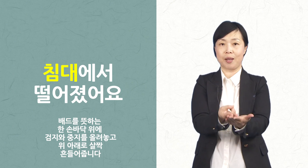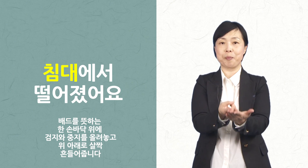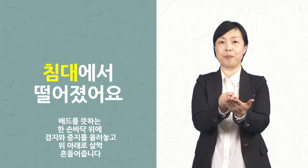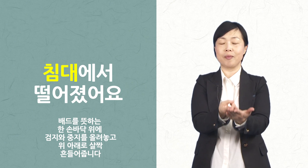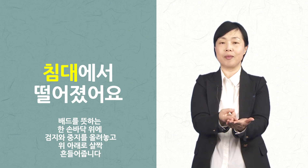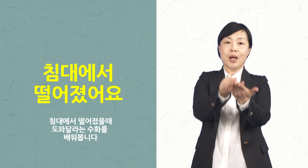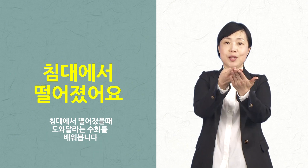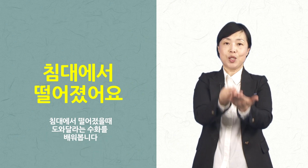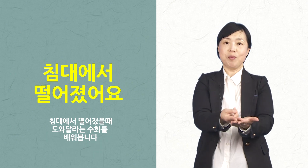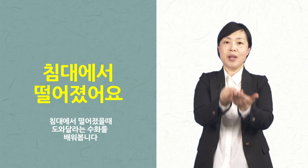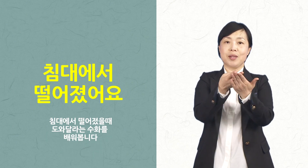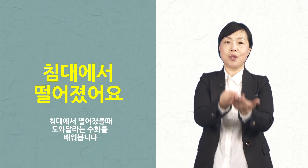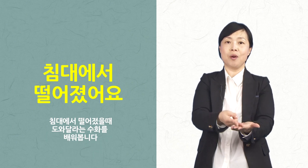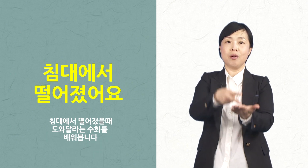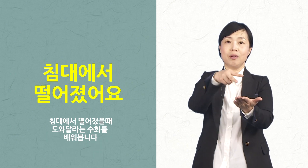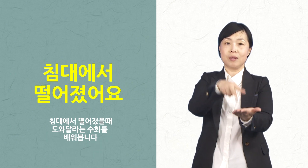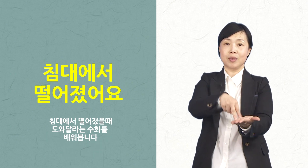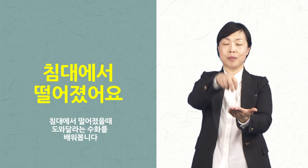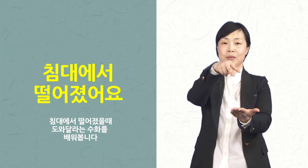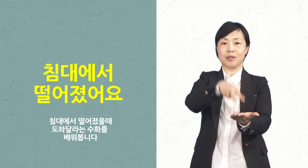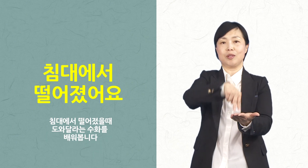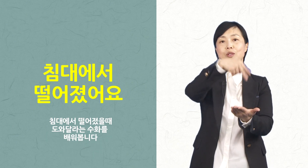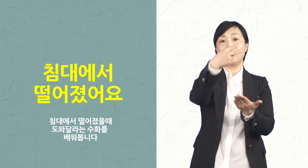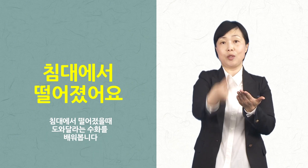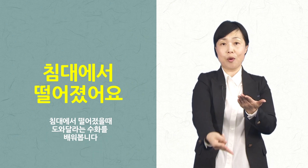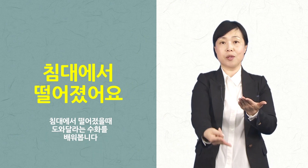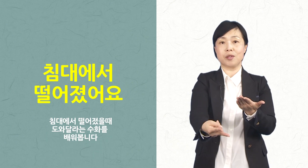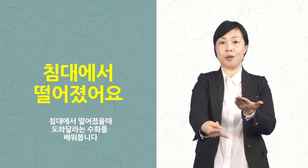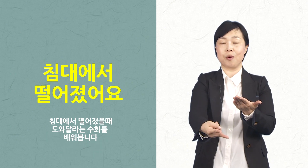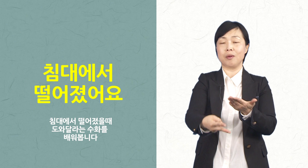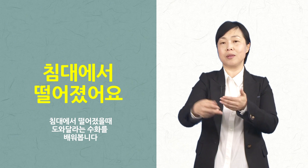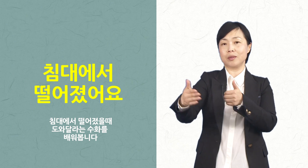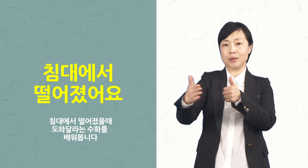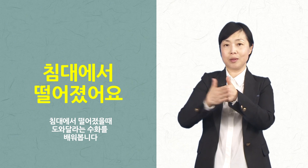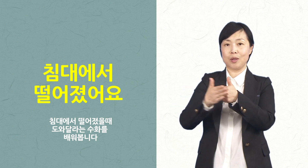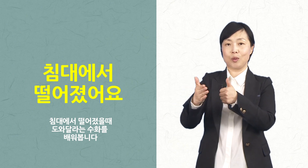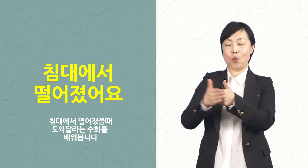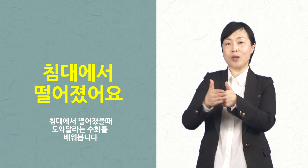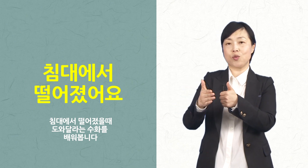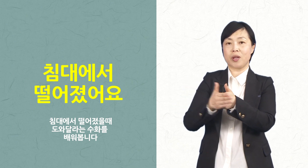침대에서 떨어졌어요 도와주세요